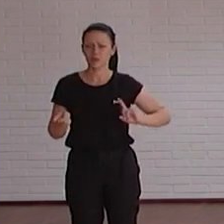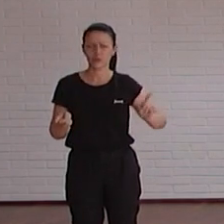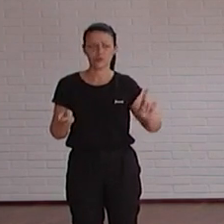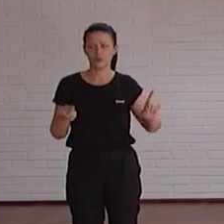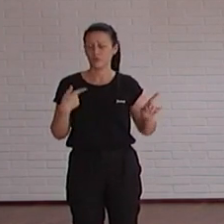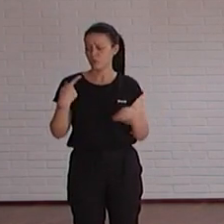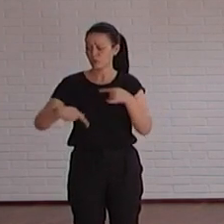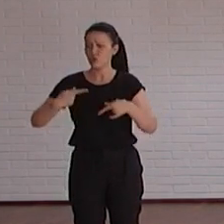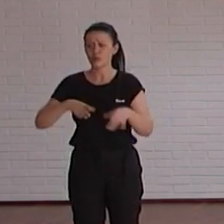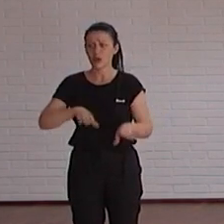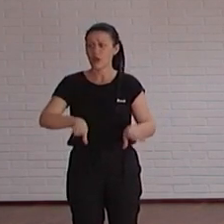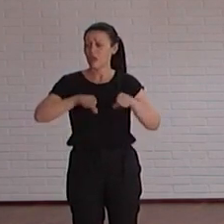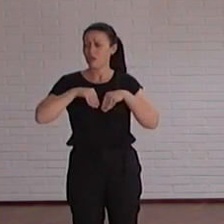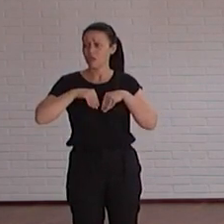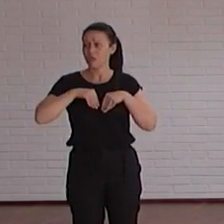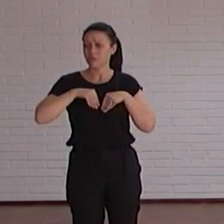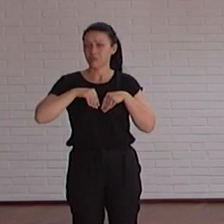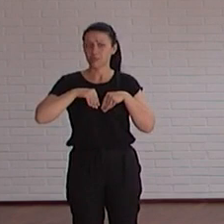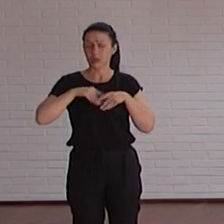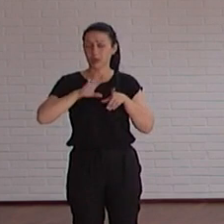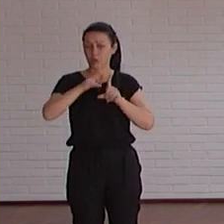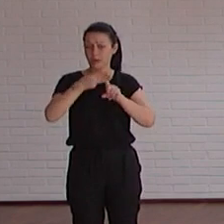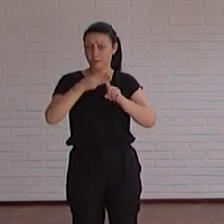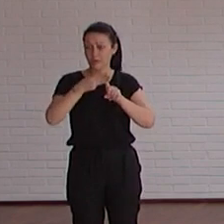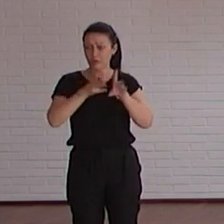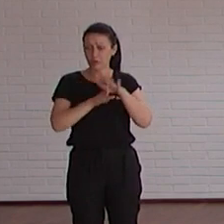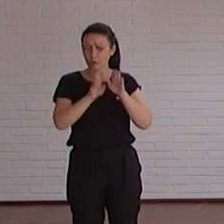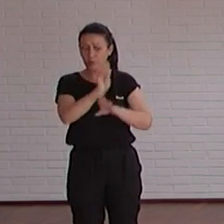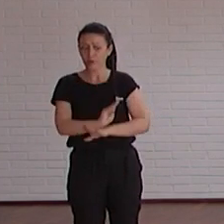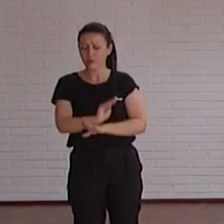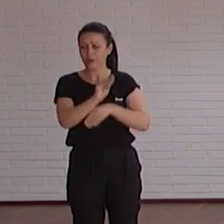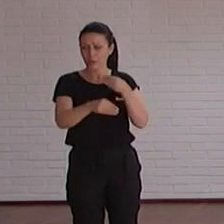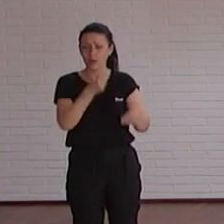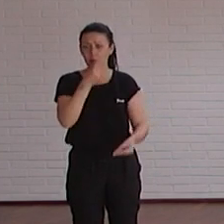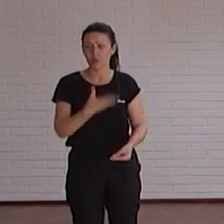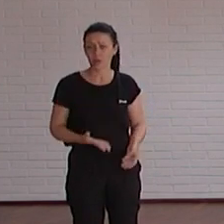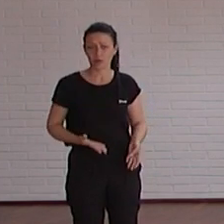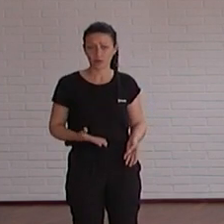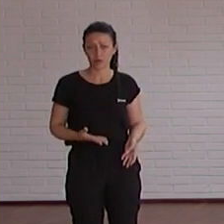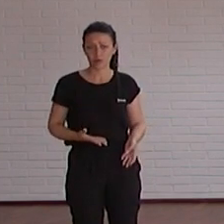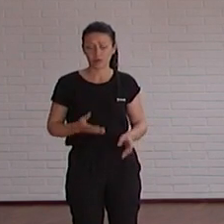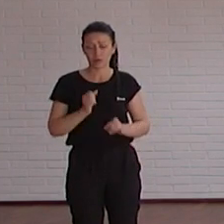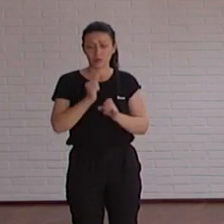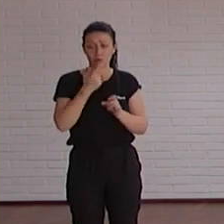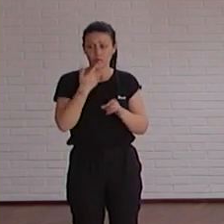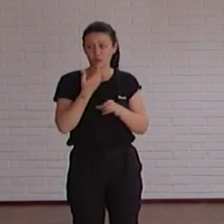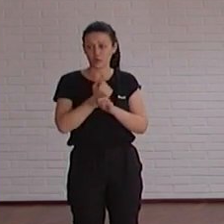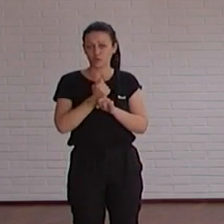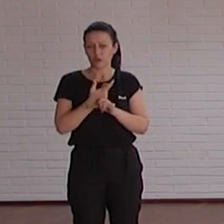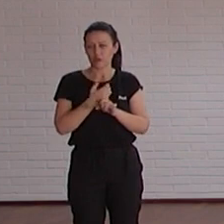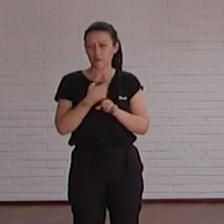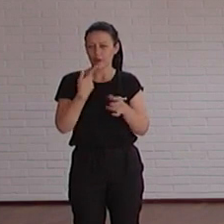una tarea más de su día a día el mantener las páginas web y mantener las páginas web bien hechas ¿vale? porque es un trabajo cuando ya le pillas un poco el truco